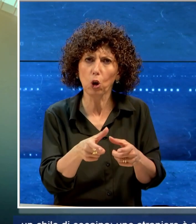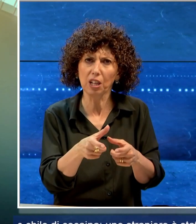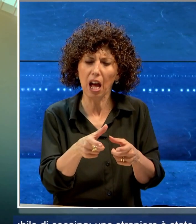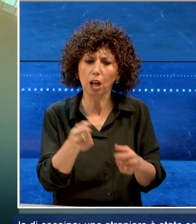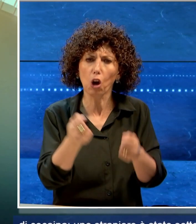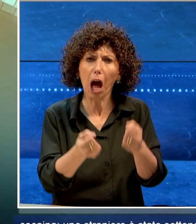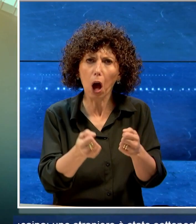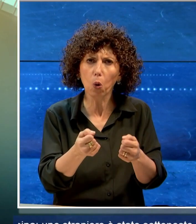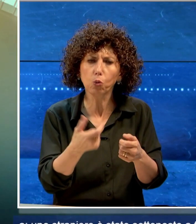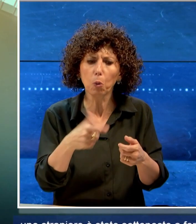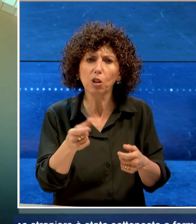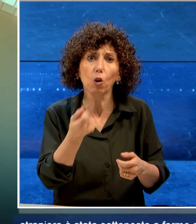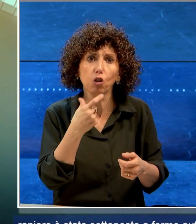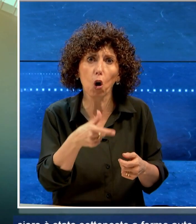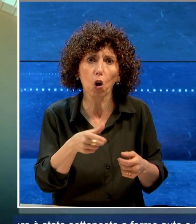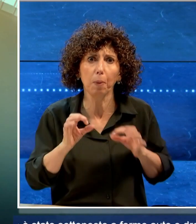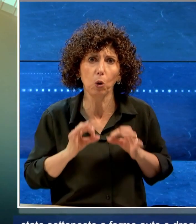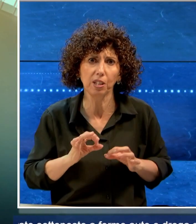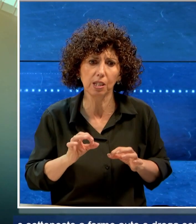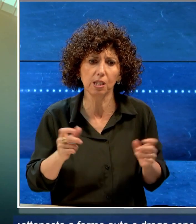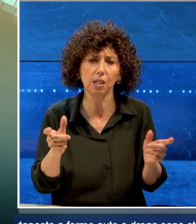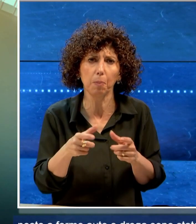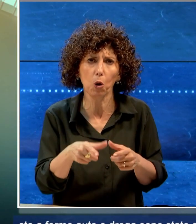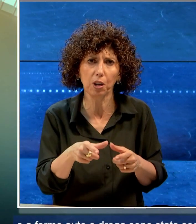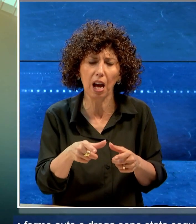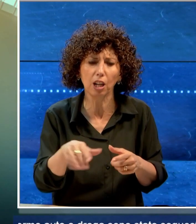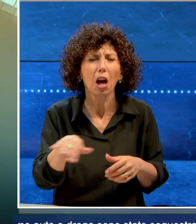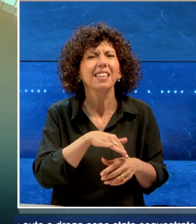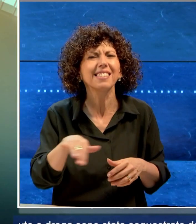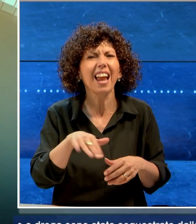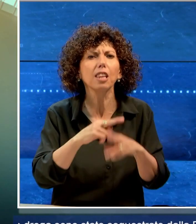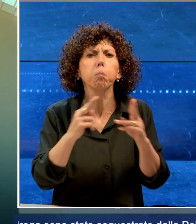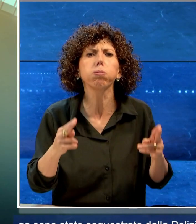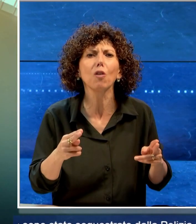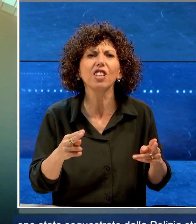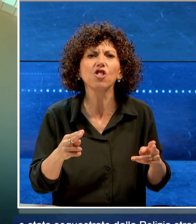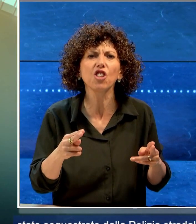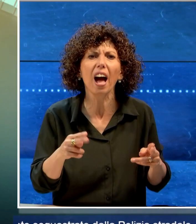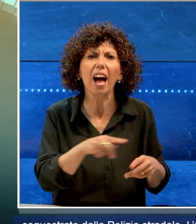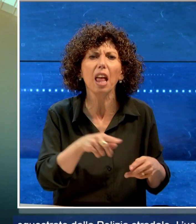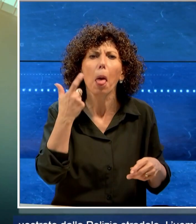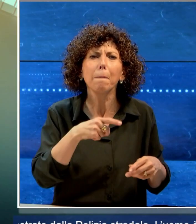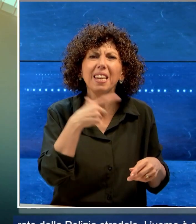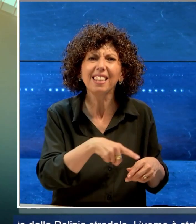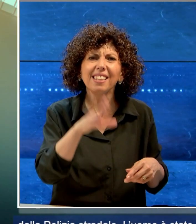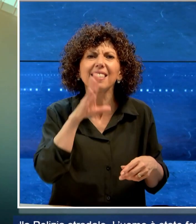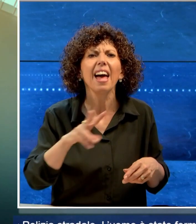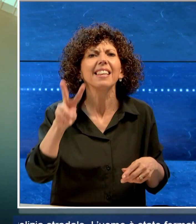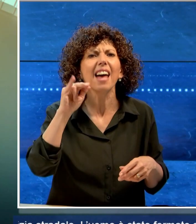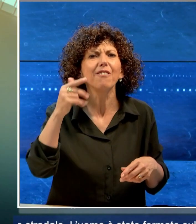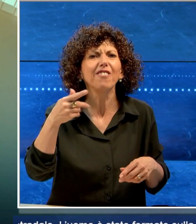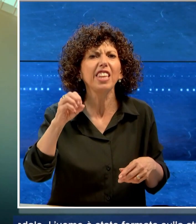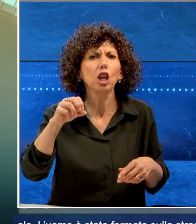sequestrate dalla polizia locale. L'uomo è stato fermato sulla strada provinciale che collega Brindisi a San Vito